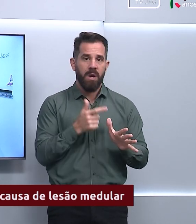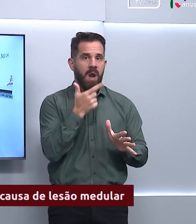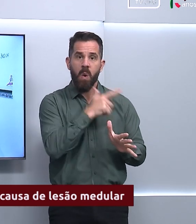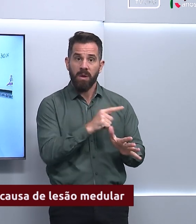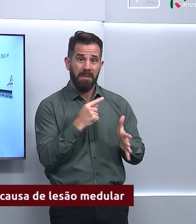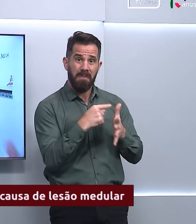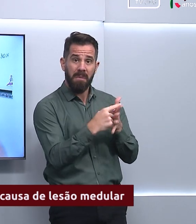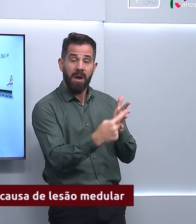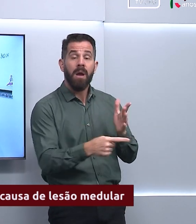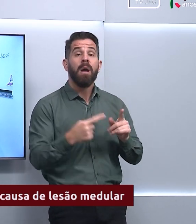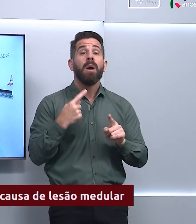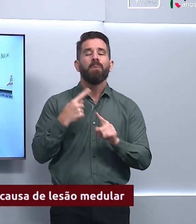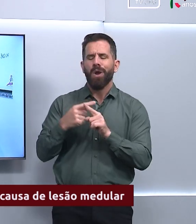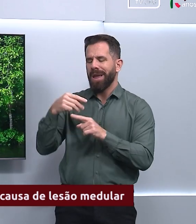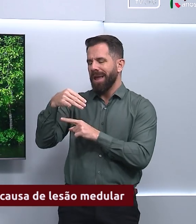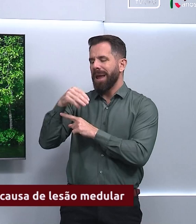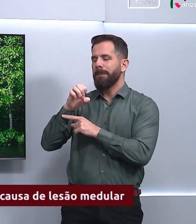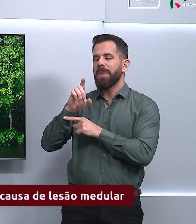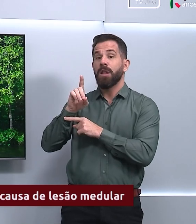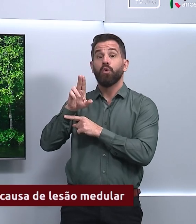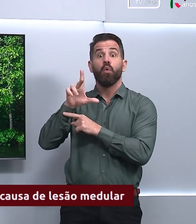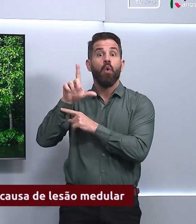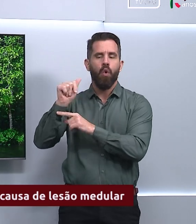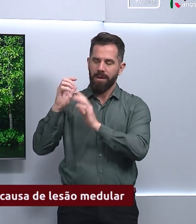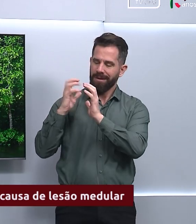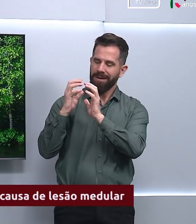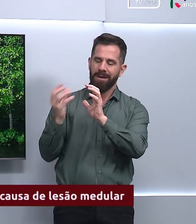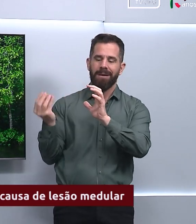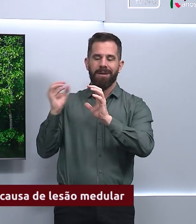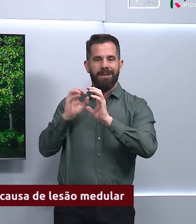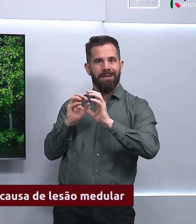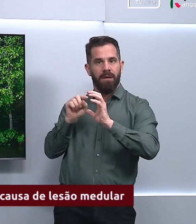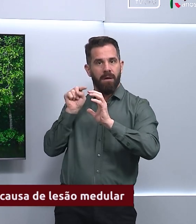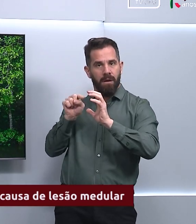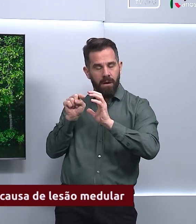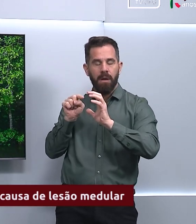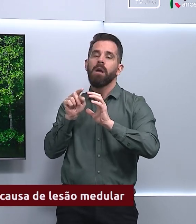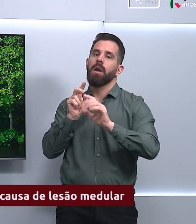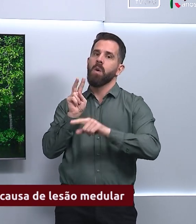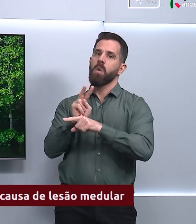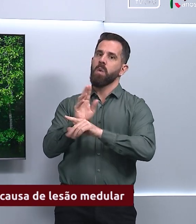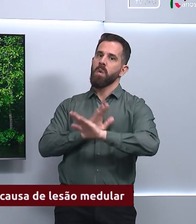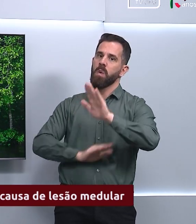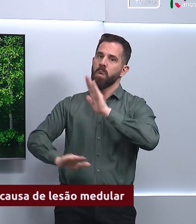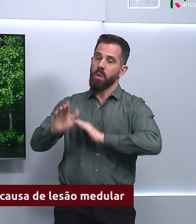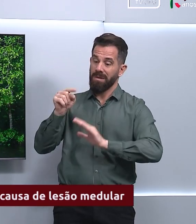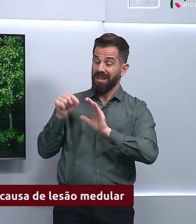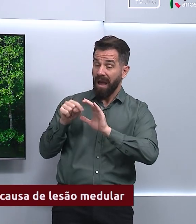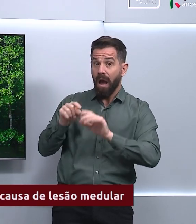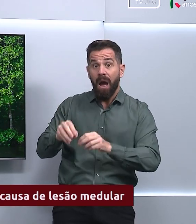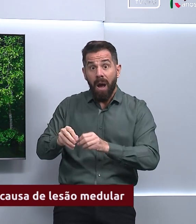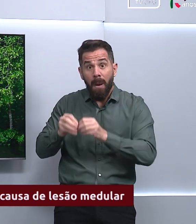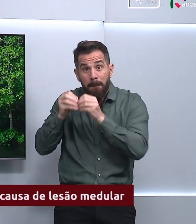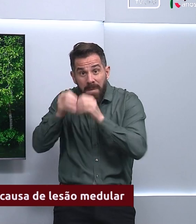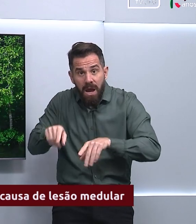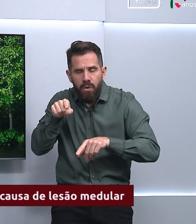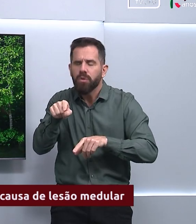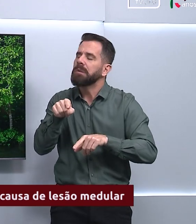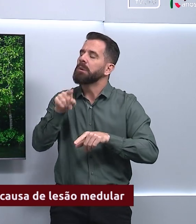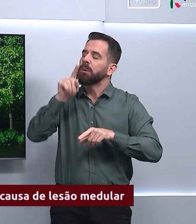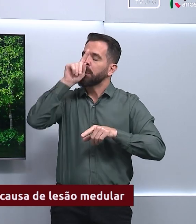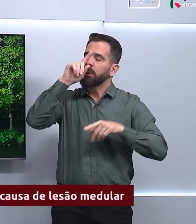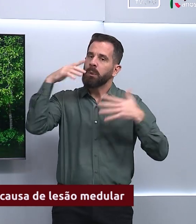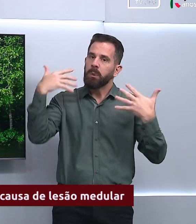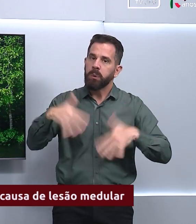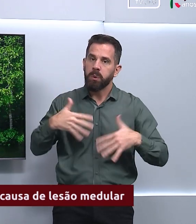do cérebro para todo o corpo A principal dica é não pular logo de cabeça mas no caso de algum acidente como esse o